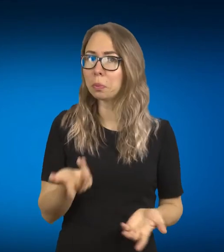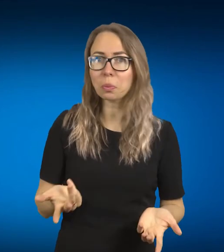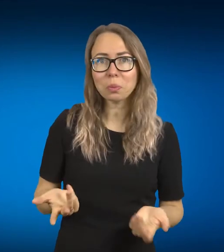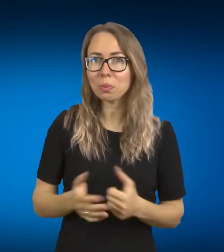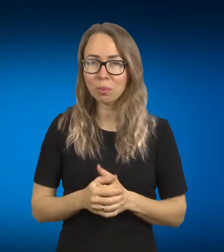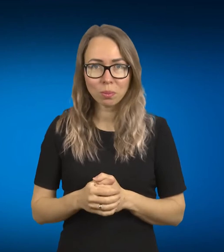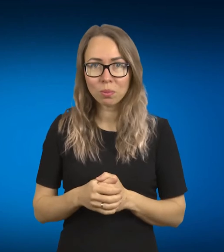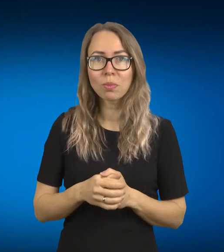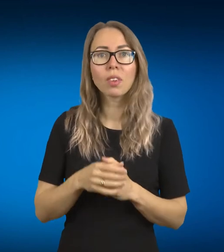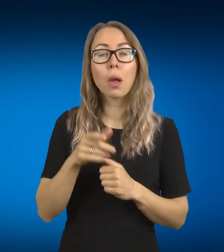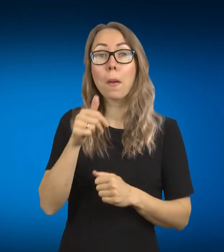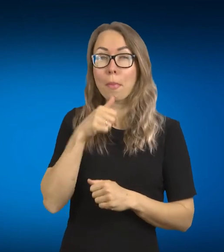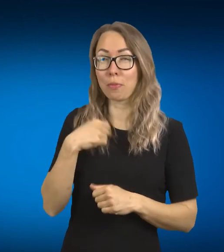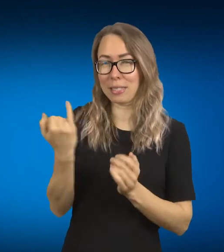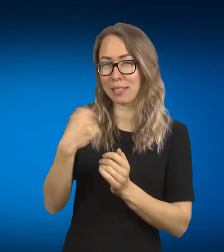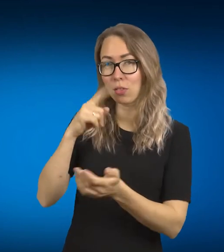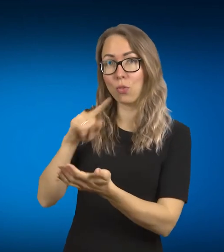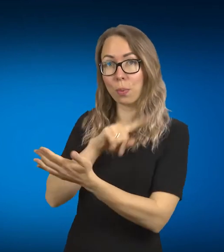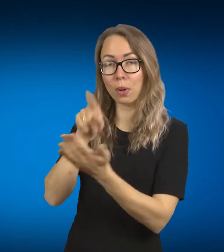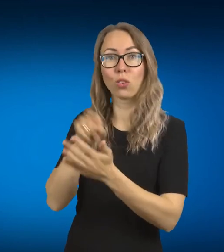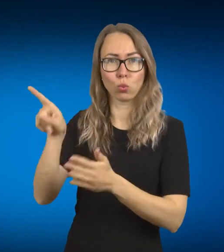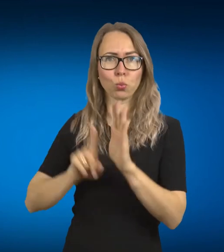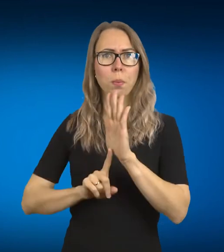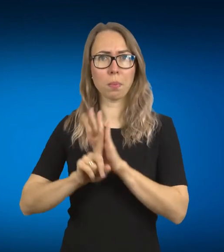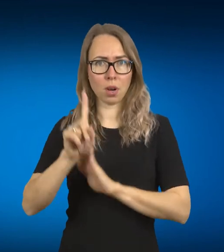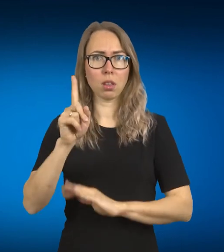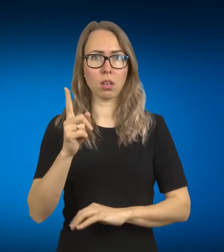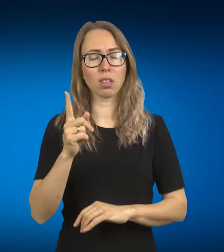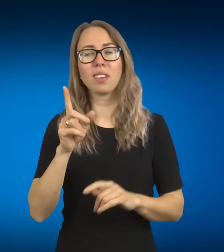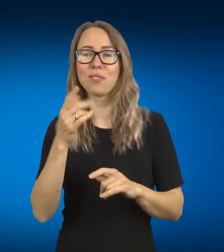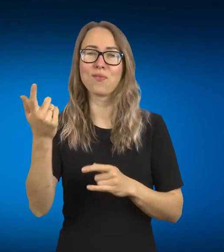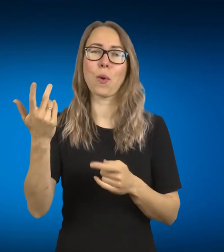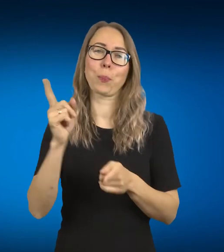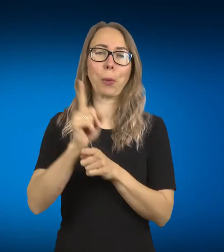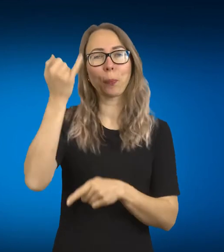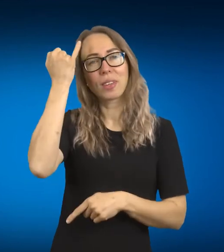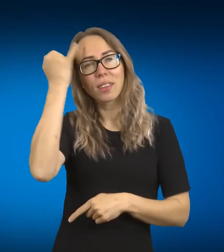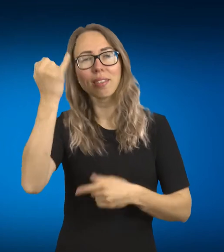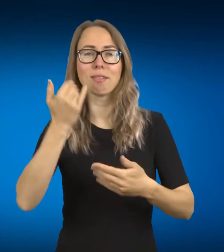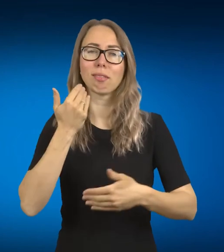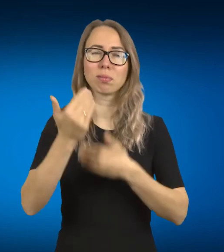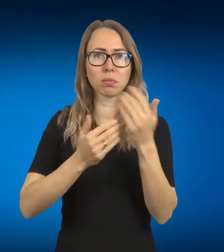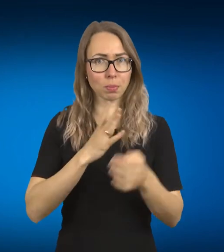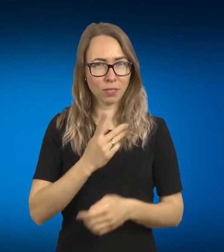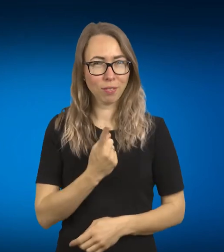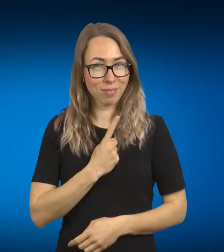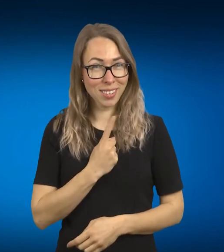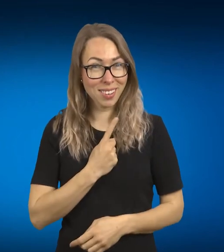apskritai, tu kaip pradėjai, tai tu pradėjai visiškai visiškai viena, ar ne, nu, kitaip tariant, tu jauti iš širdimi, nes